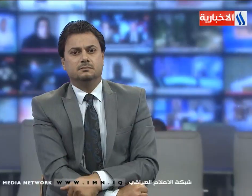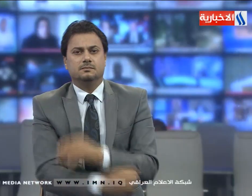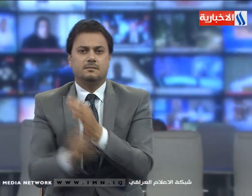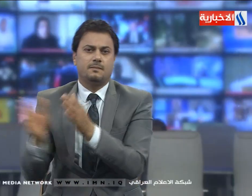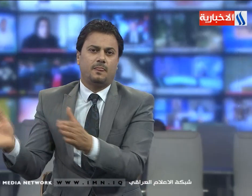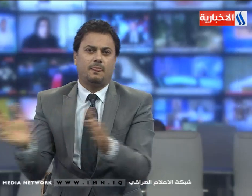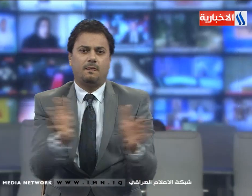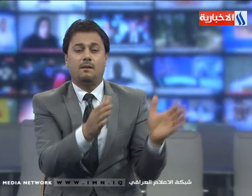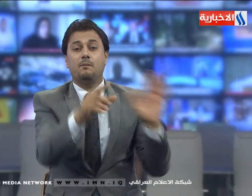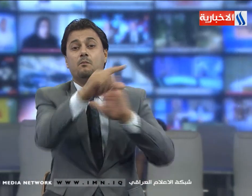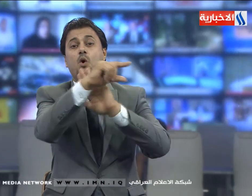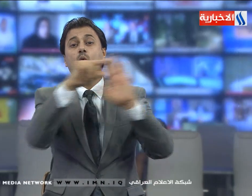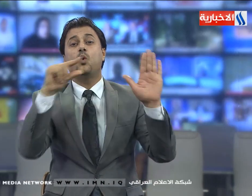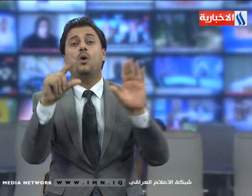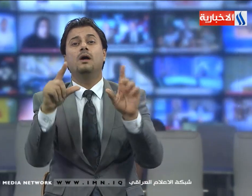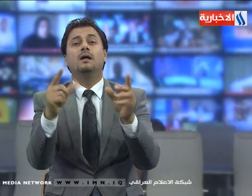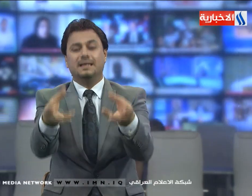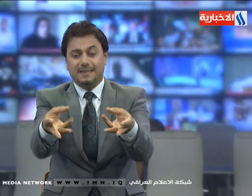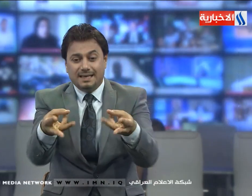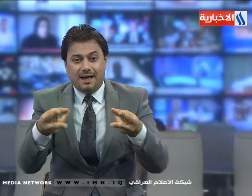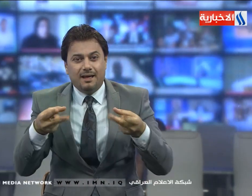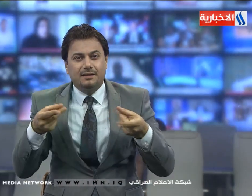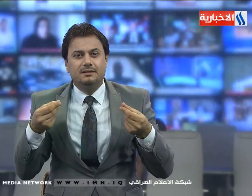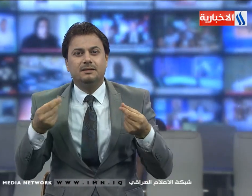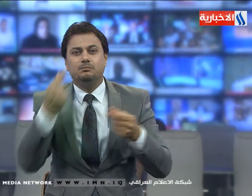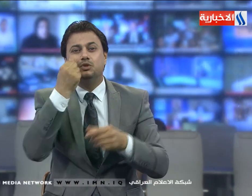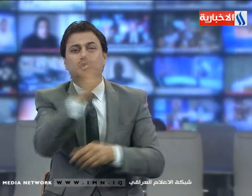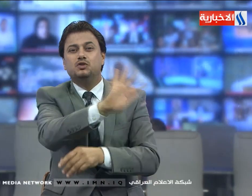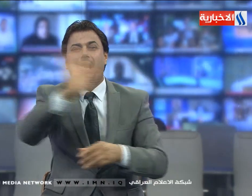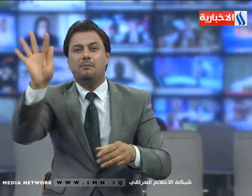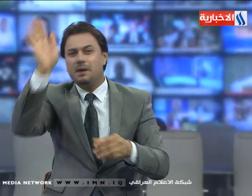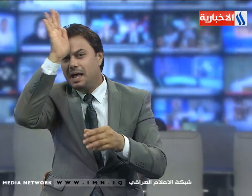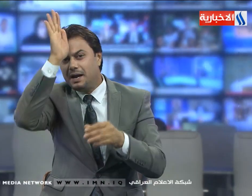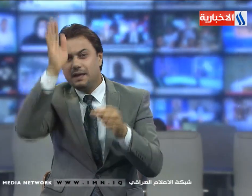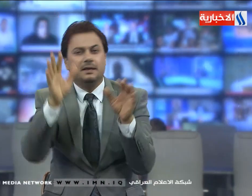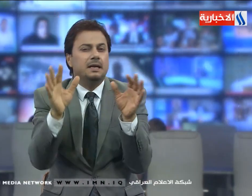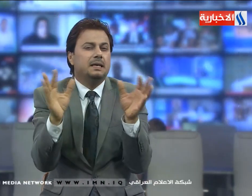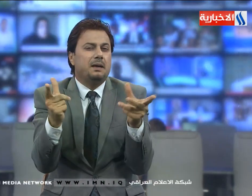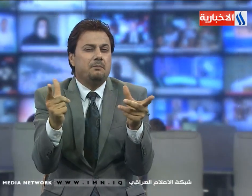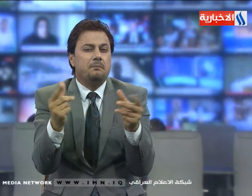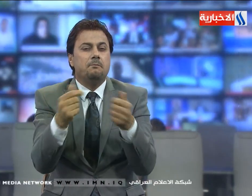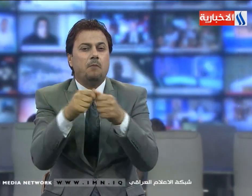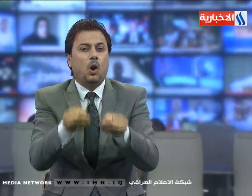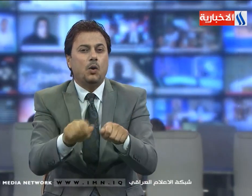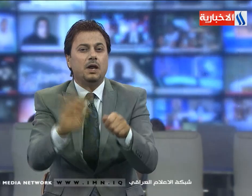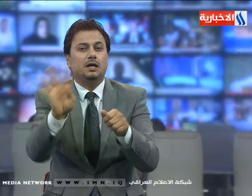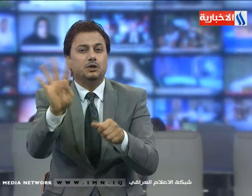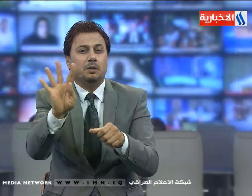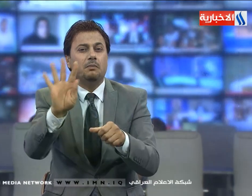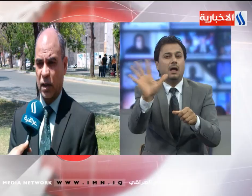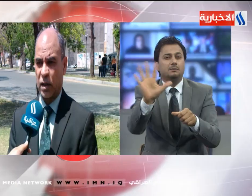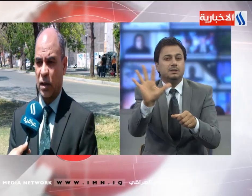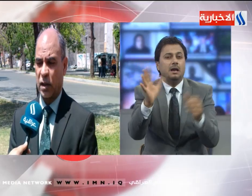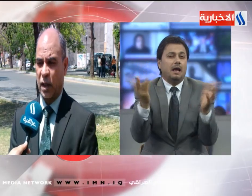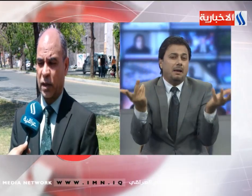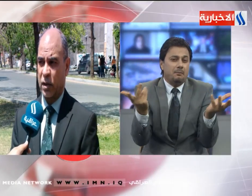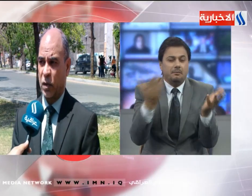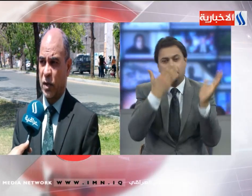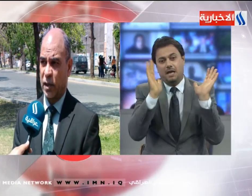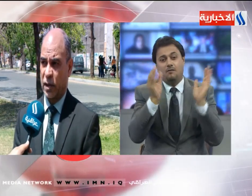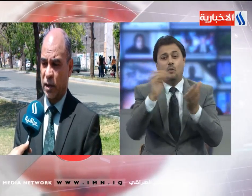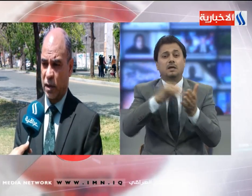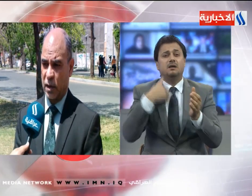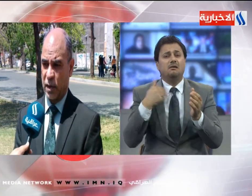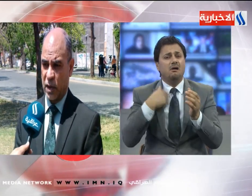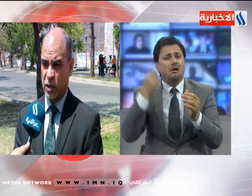في موضوع التعداد السكاني قال المتحدث باسم وزارة التخطيط عبد الزهر الهنداوي أن الوزارة توقعت ارتفاع